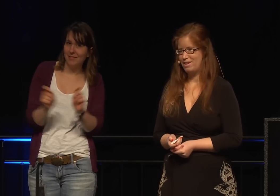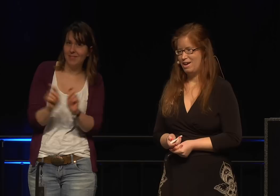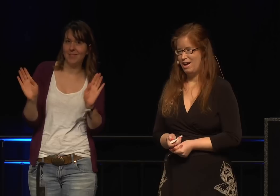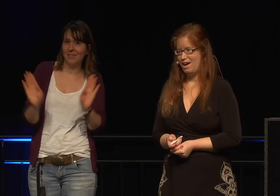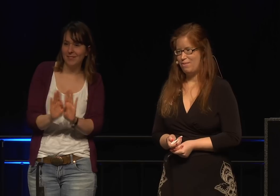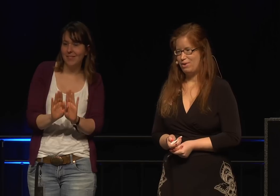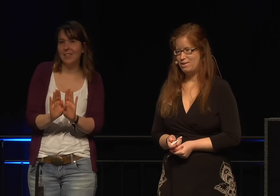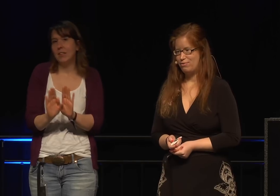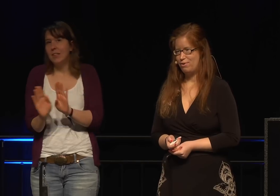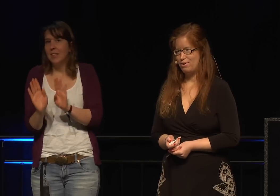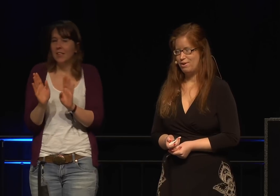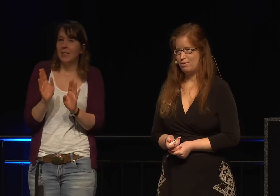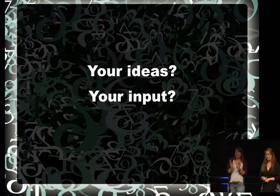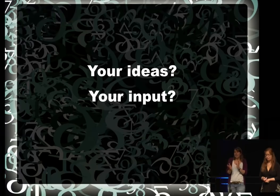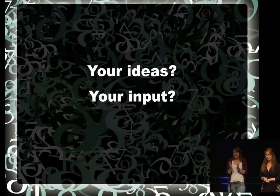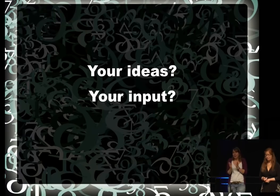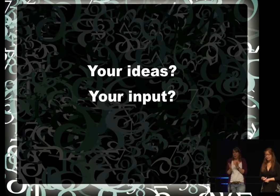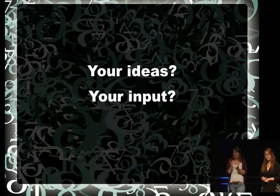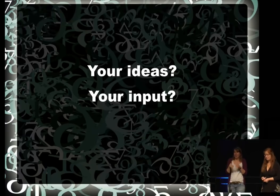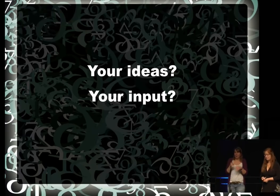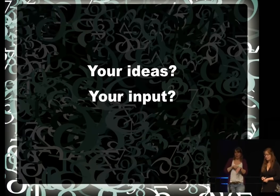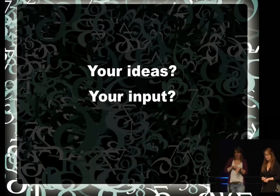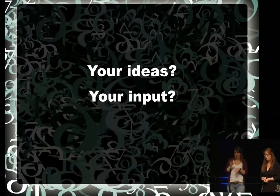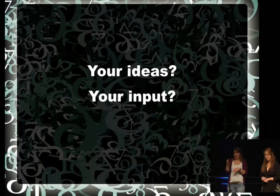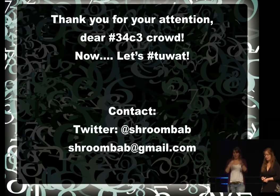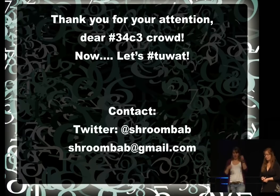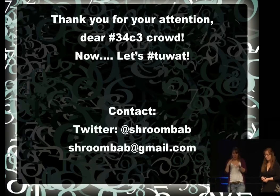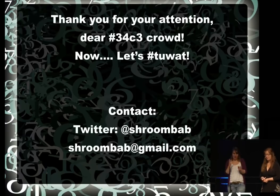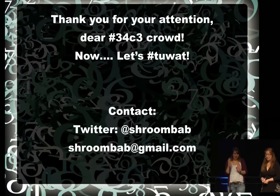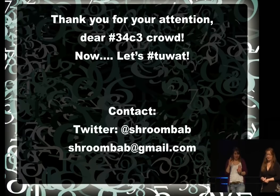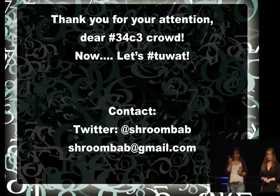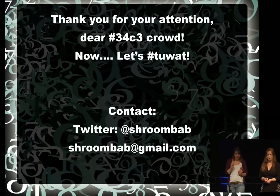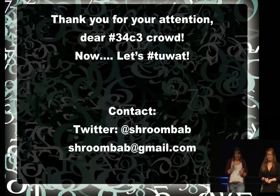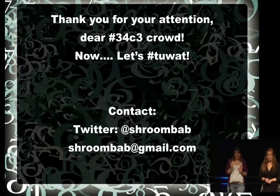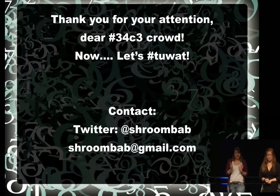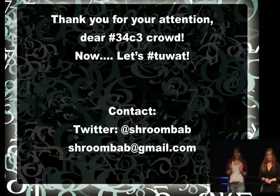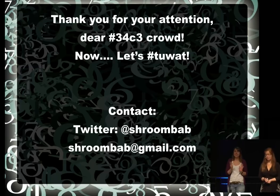falls wir noch etwas Zeit haben, dann würde ich gerne die Fragen und